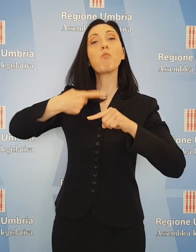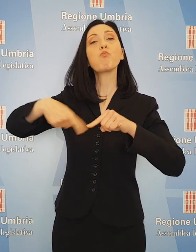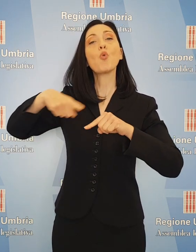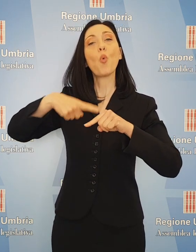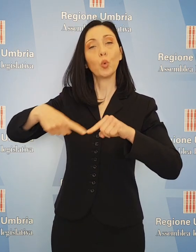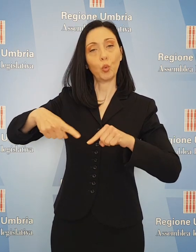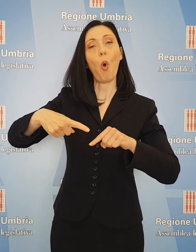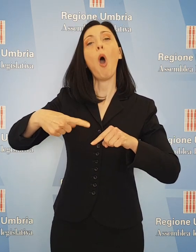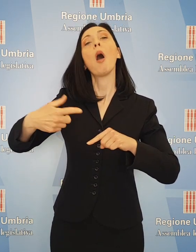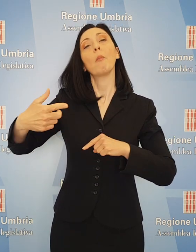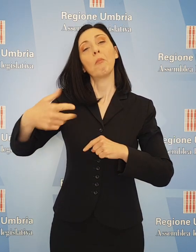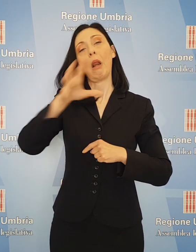Regione.